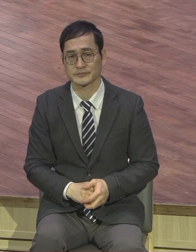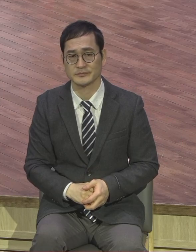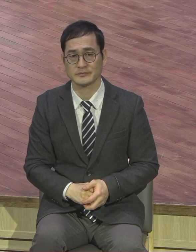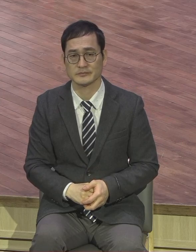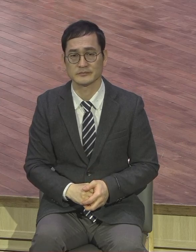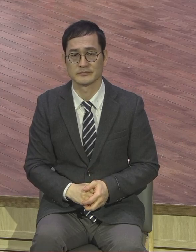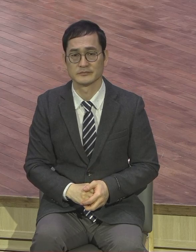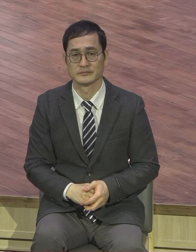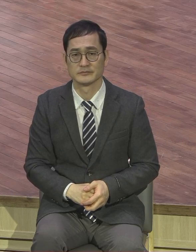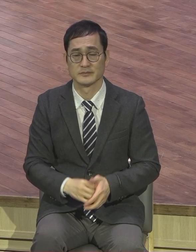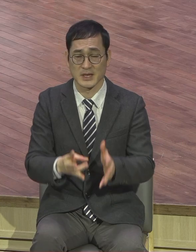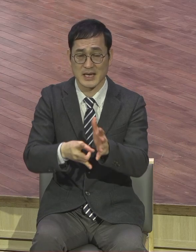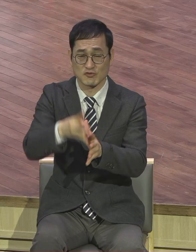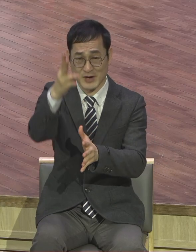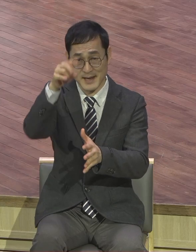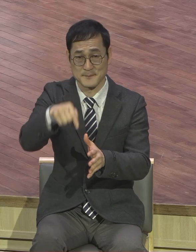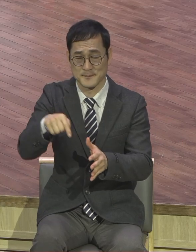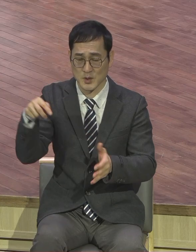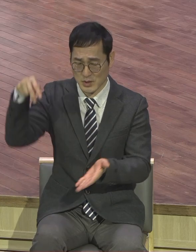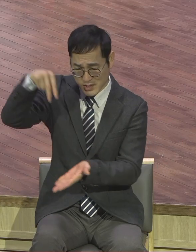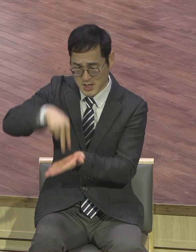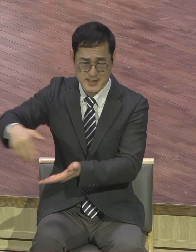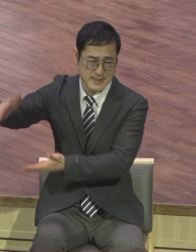외치니까 3천명씩 돌아와. 5천명